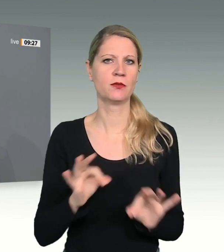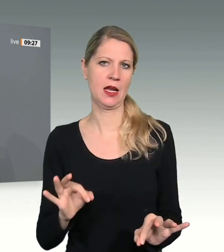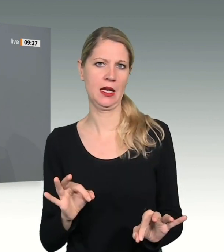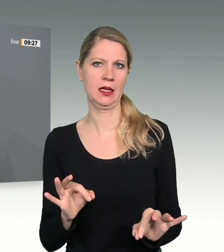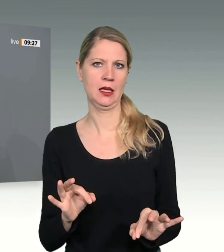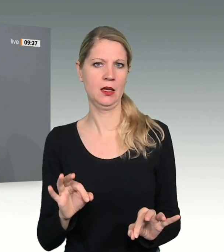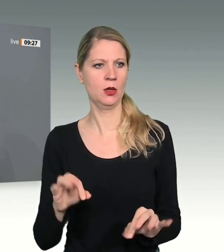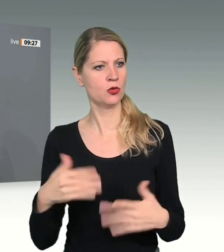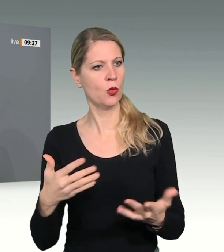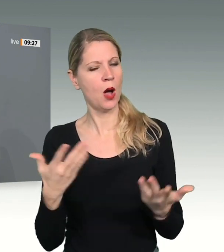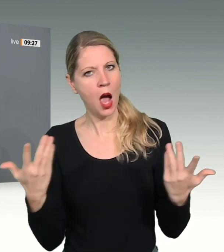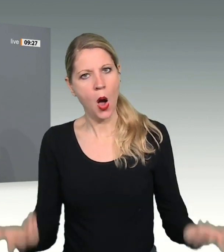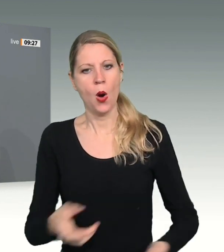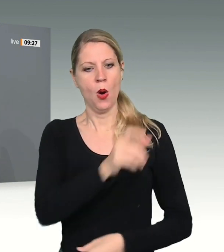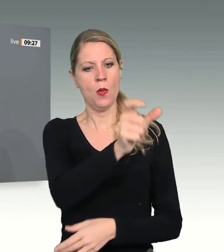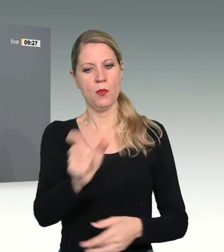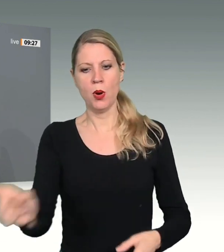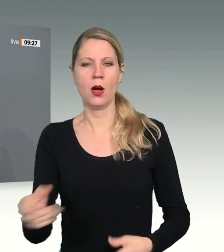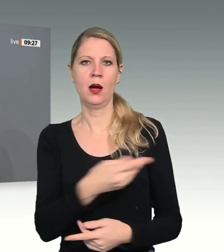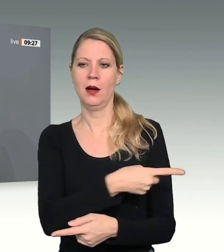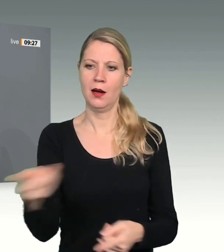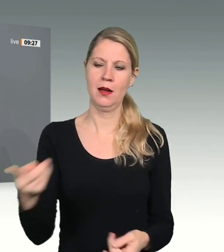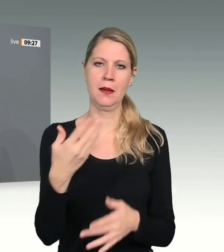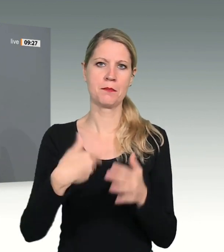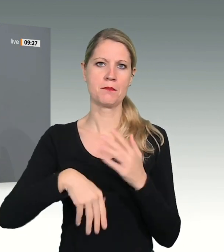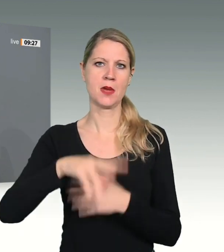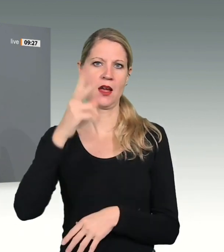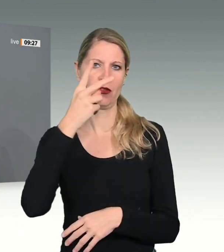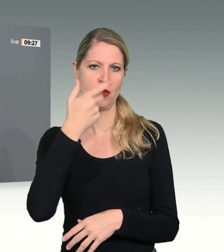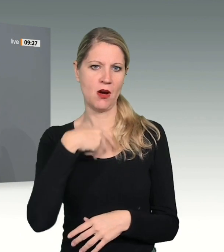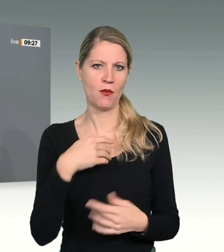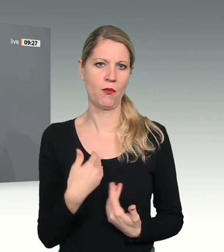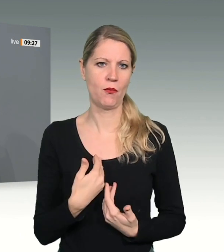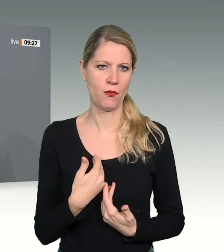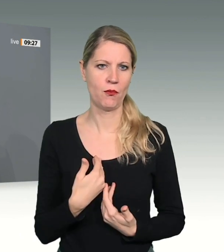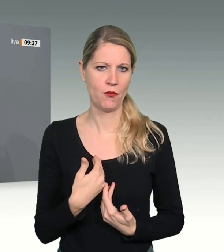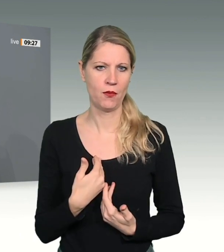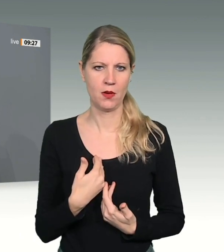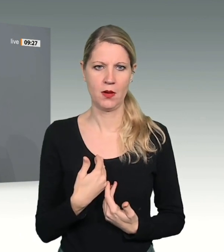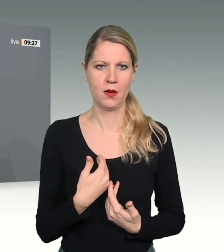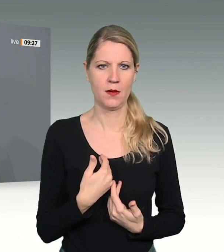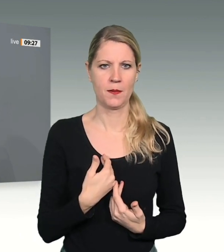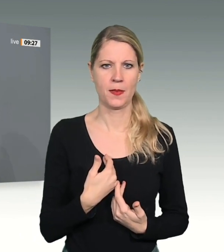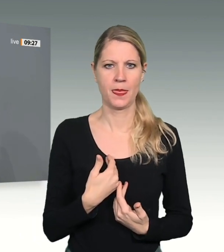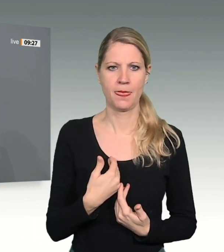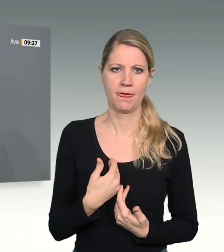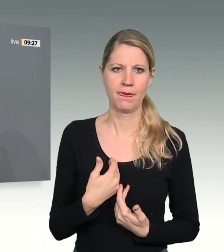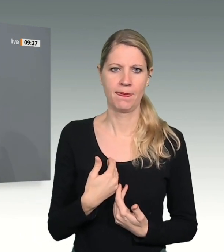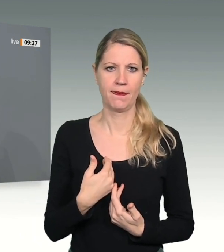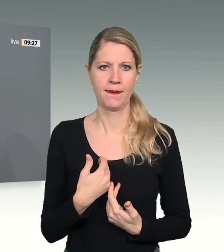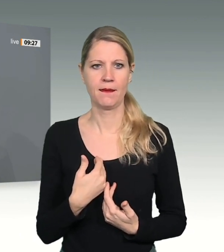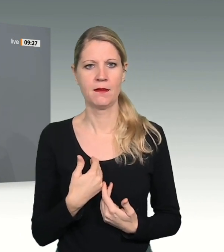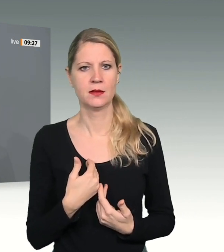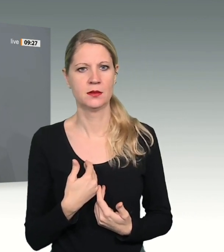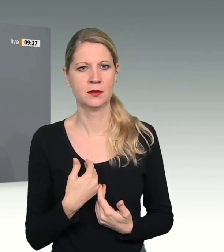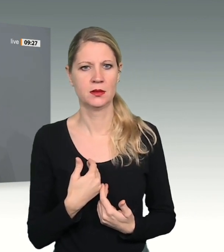fördern, dass Demokratie eben, wie kürzlich ein Autor geschrieben hat, eine Zumutung ist